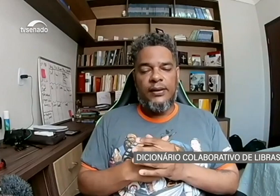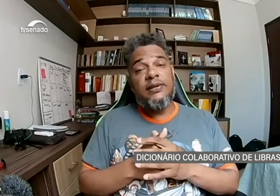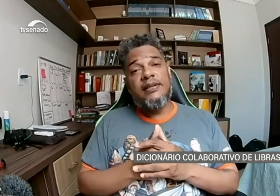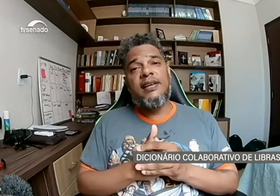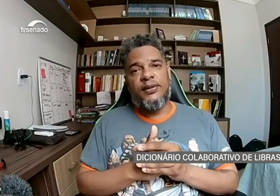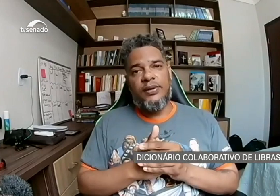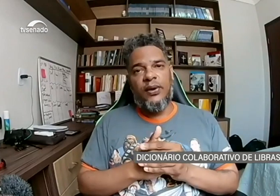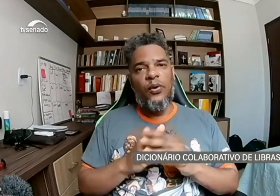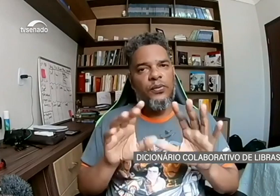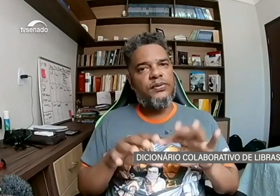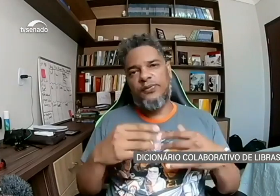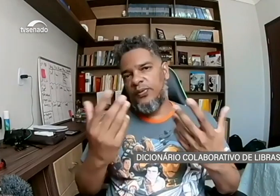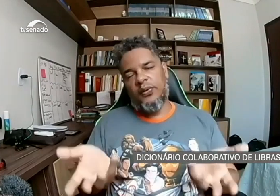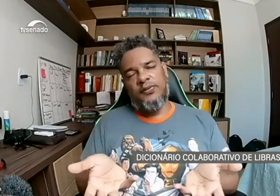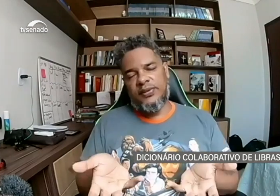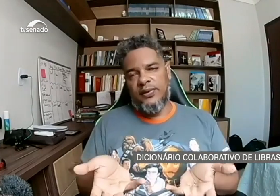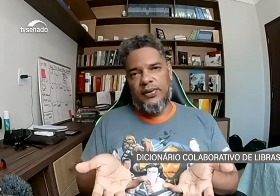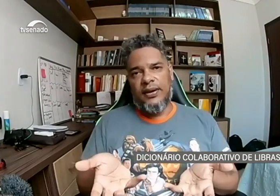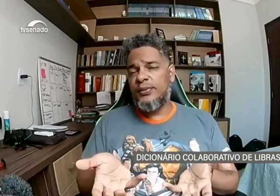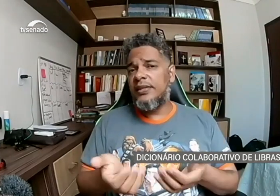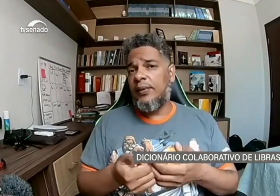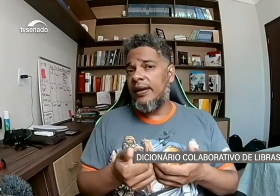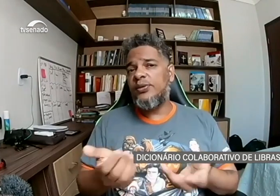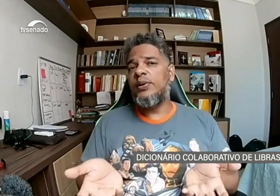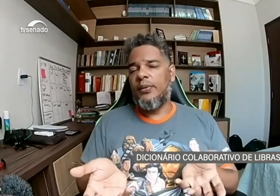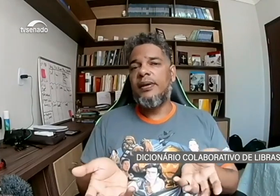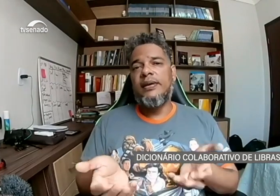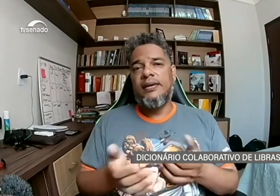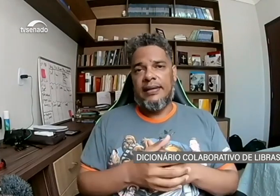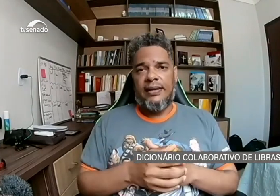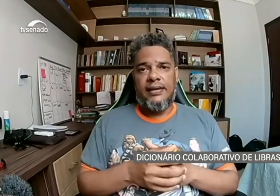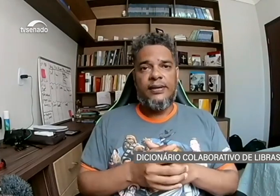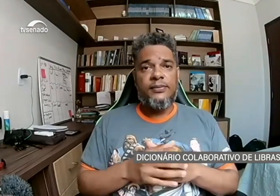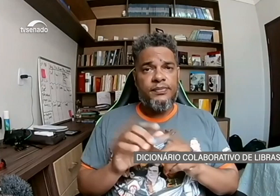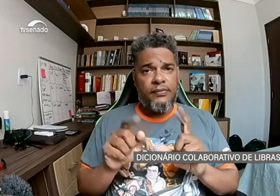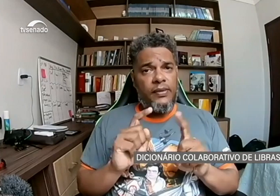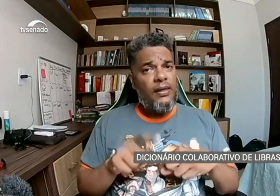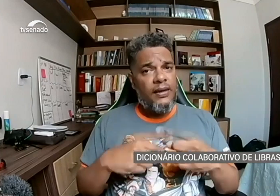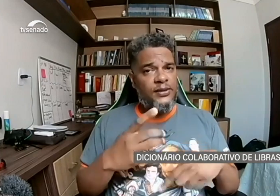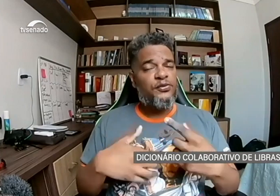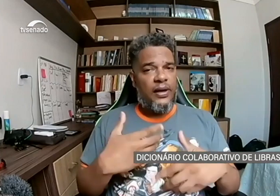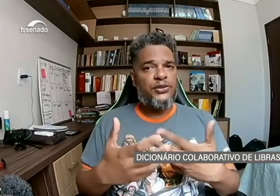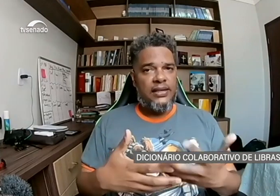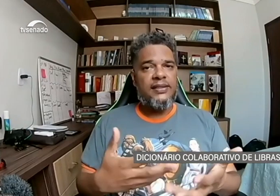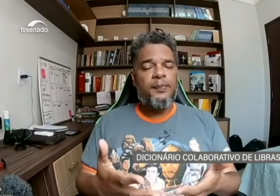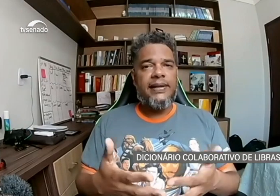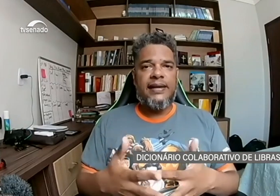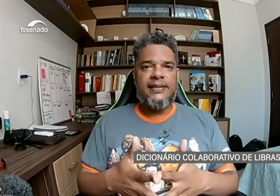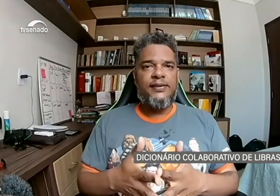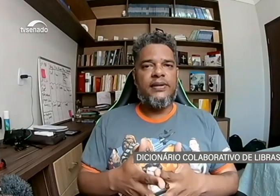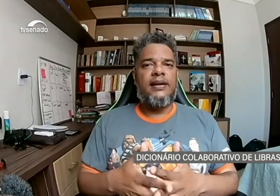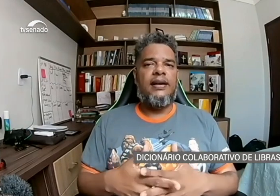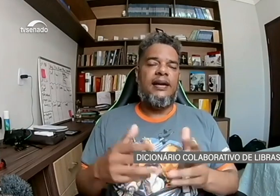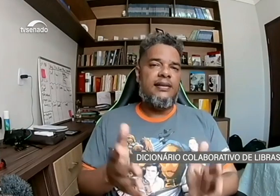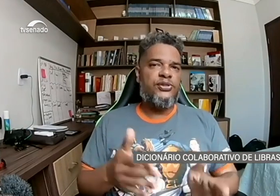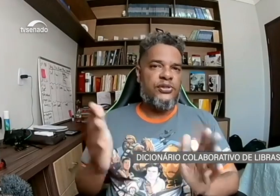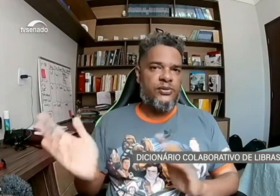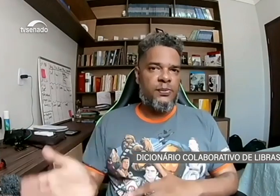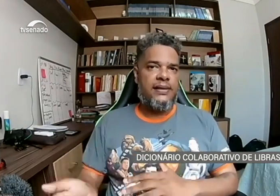utilizado, né? Ou você colocar que o sinal é nacional. Então, isso vai ajudar também a identificar a região do país